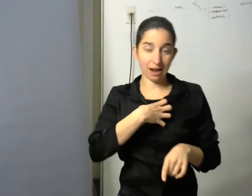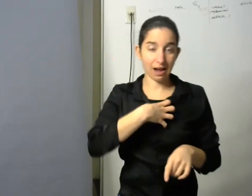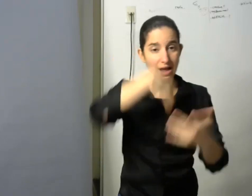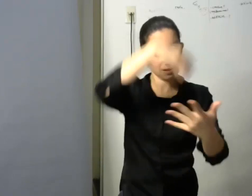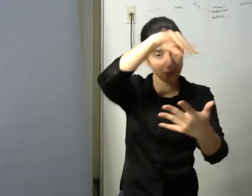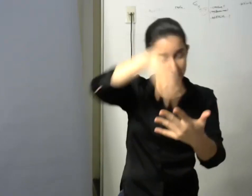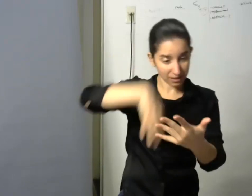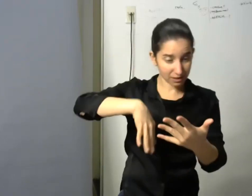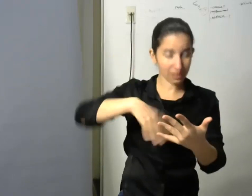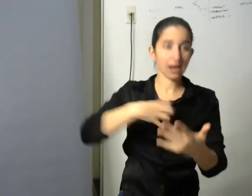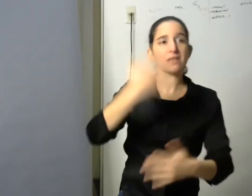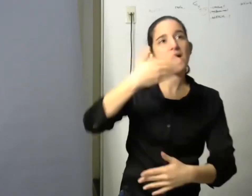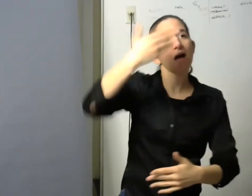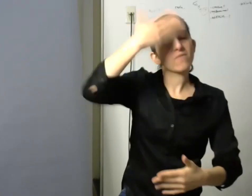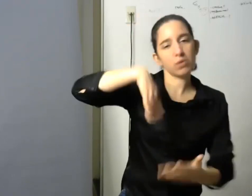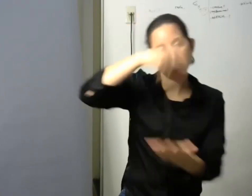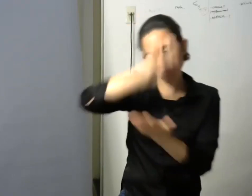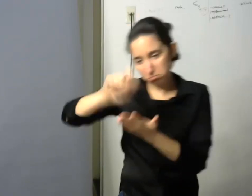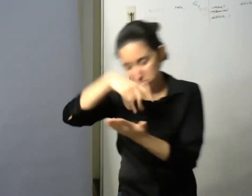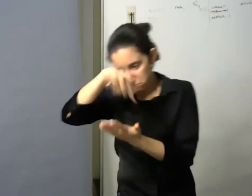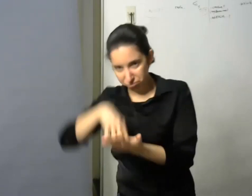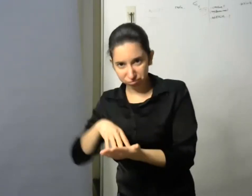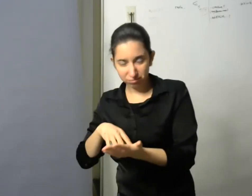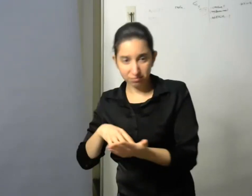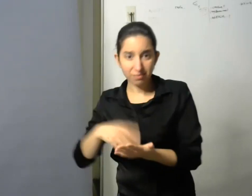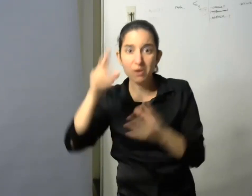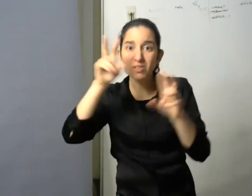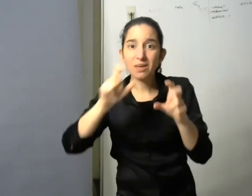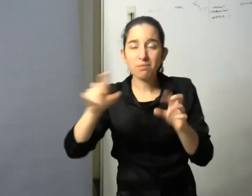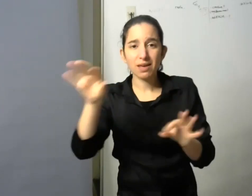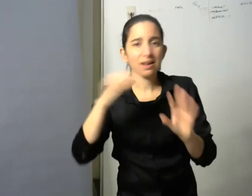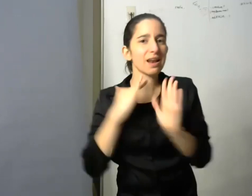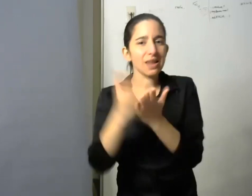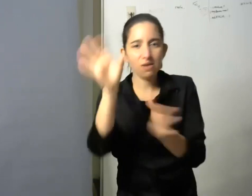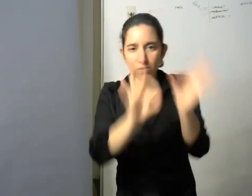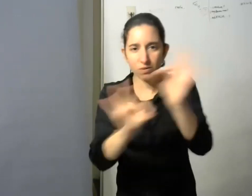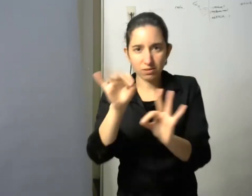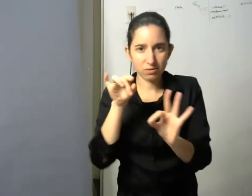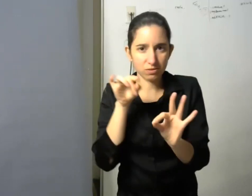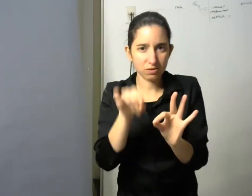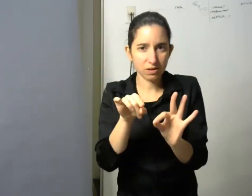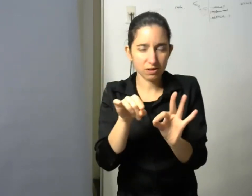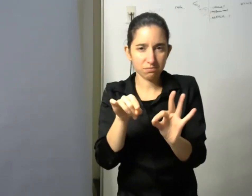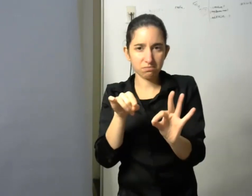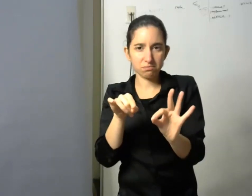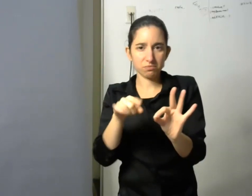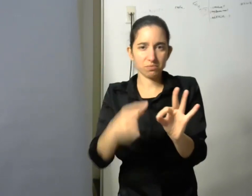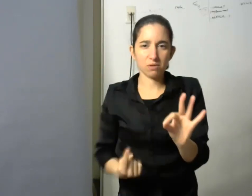era algo totalmente diferente yo entré en un mundo 17 años después de haber terminado filosofía